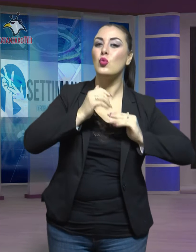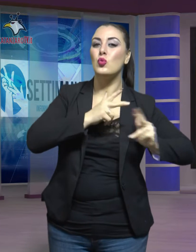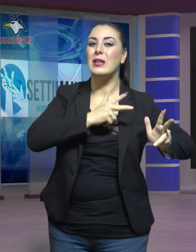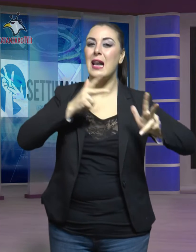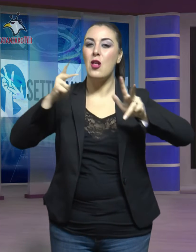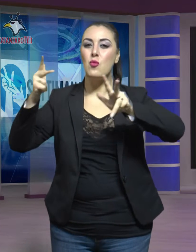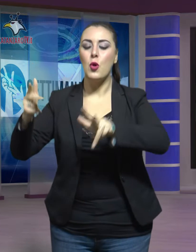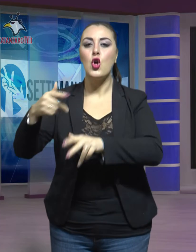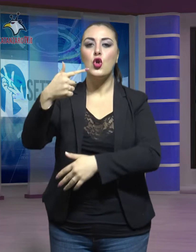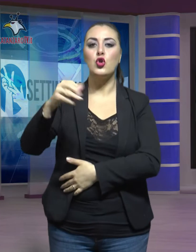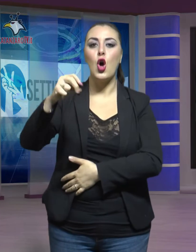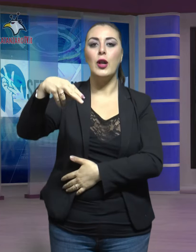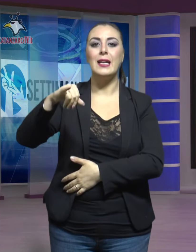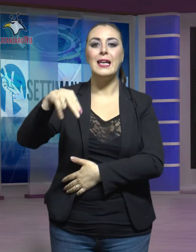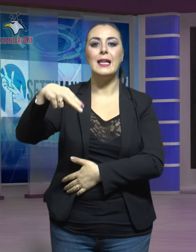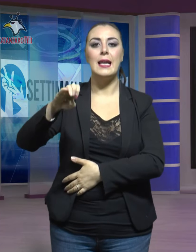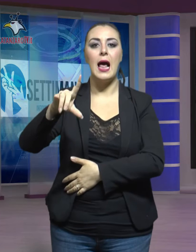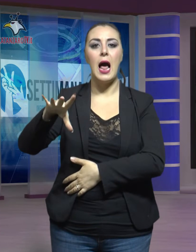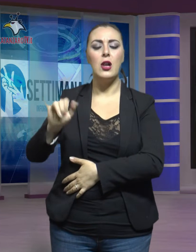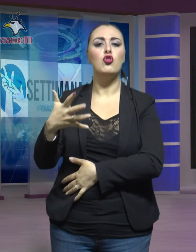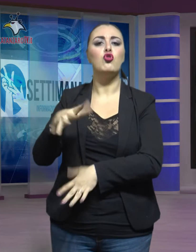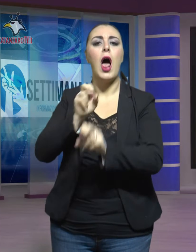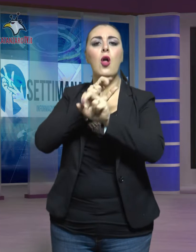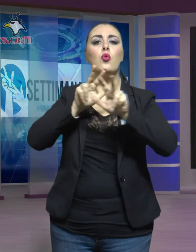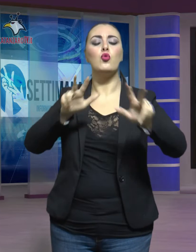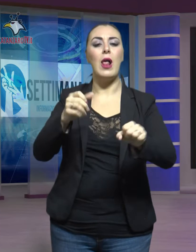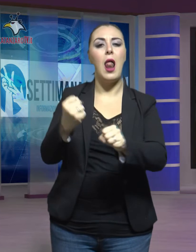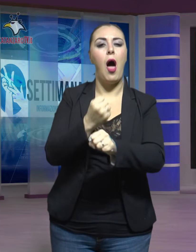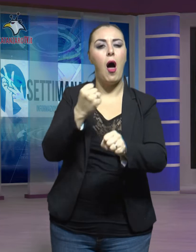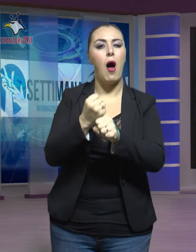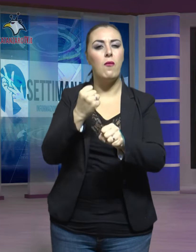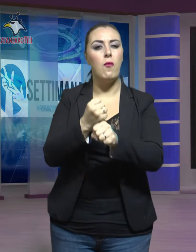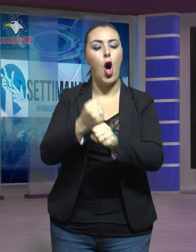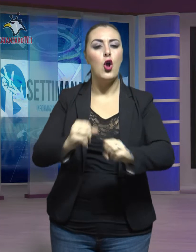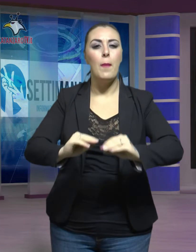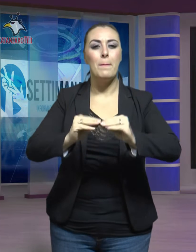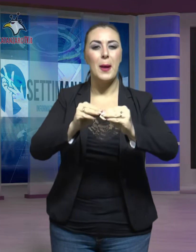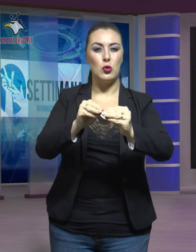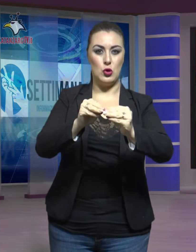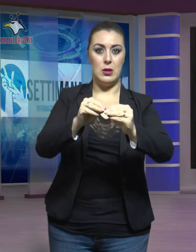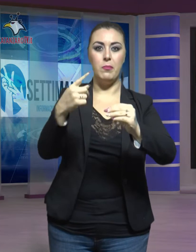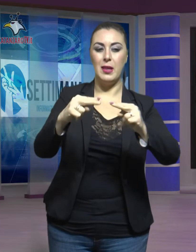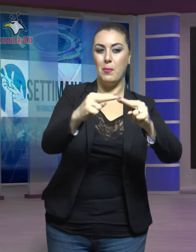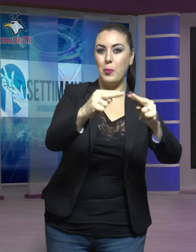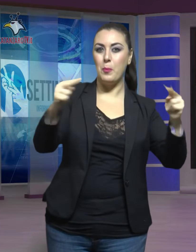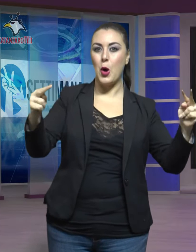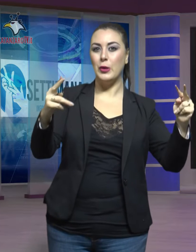Toninelli ha annunciato che i lavori di manutenzione del viadotto Bisantis